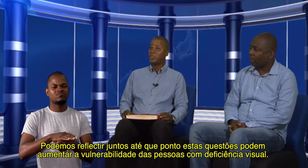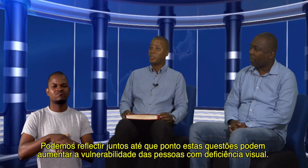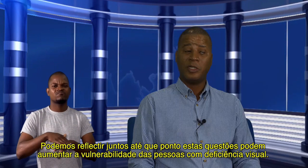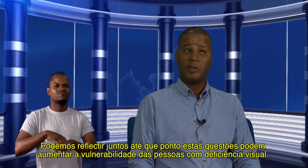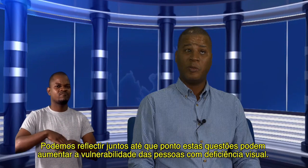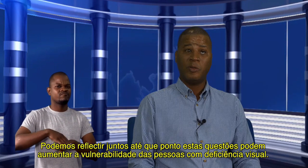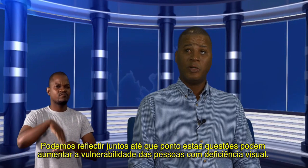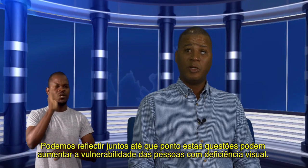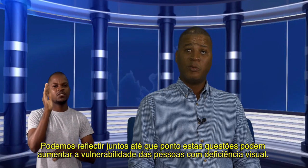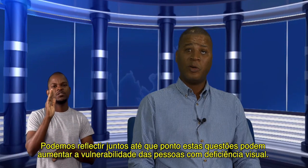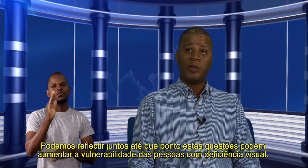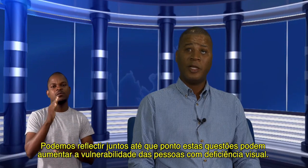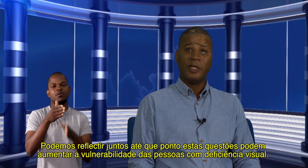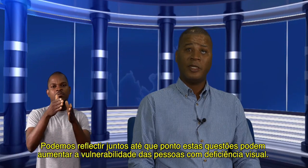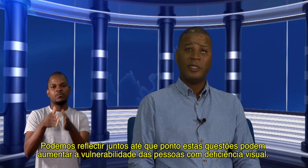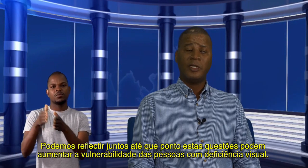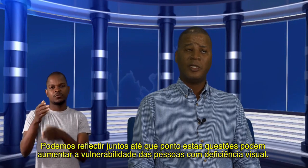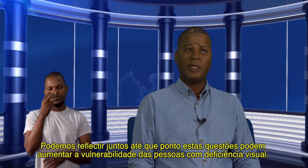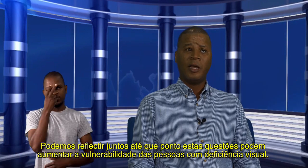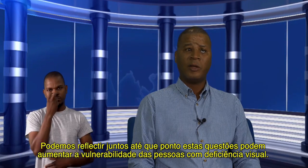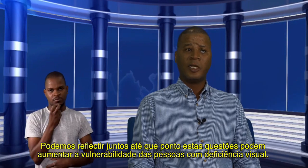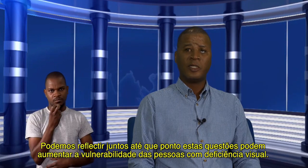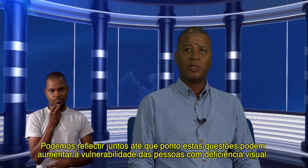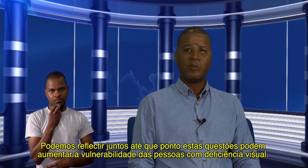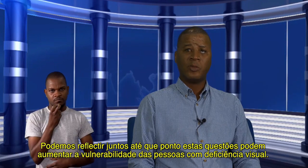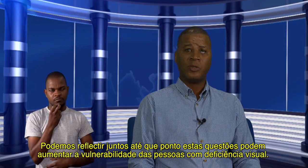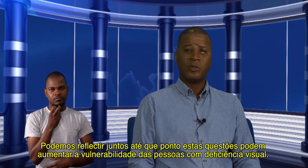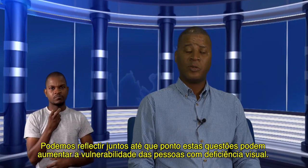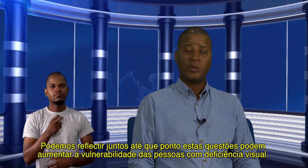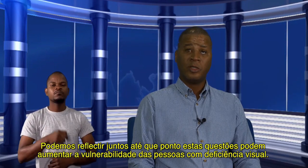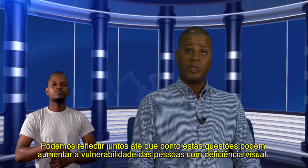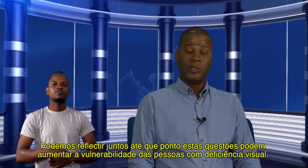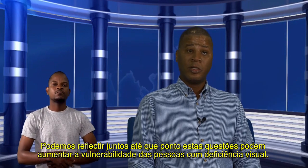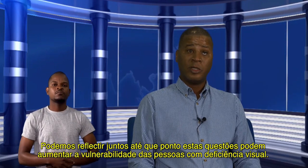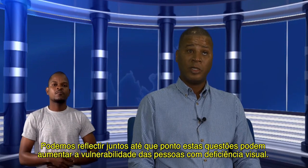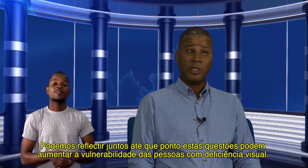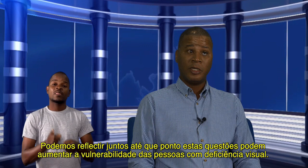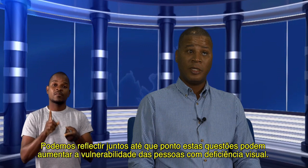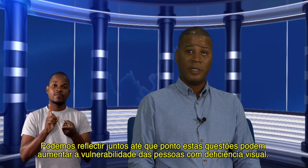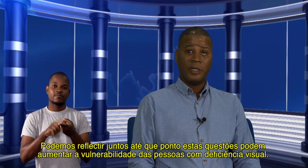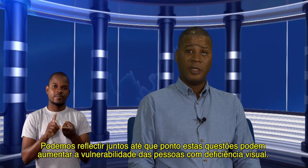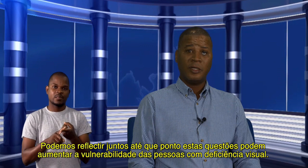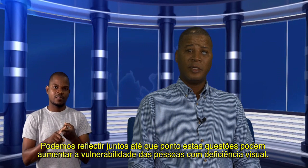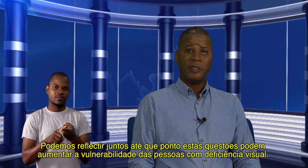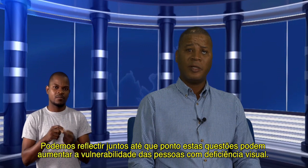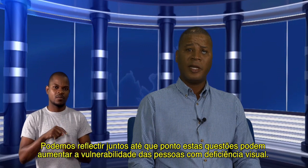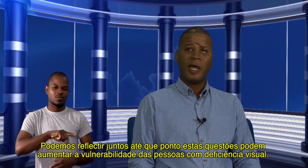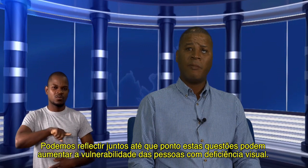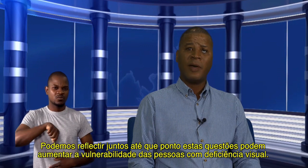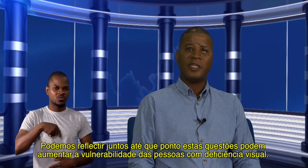podem, até certo ponto, criar mais